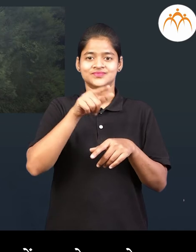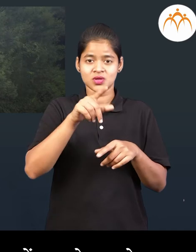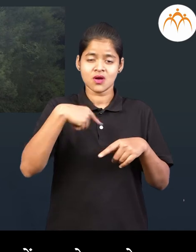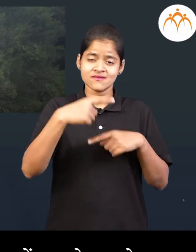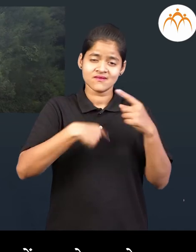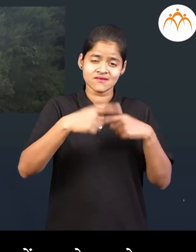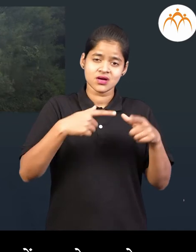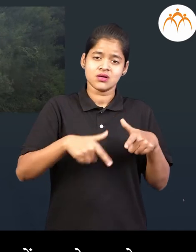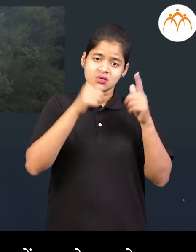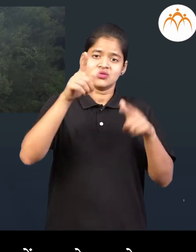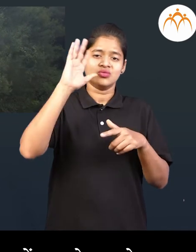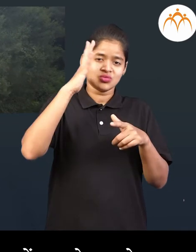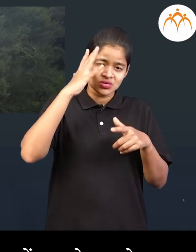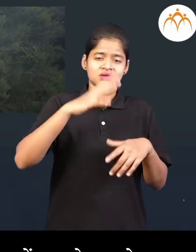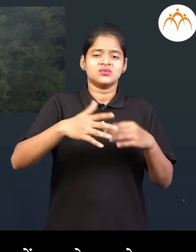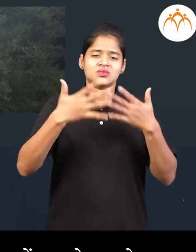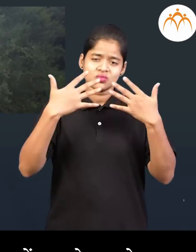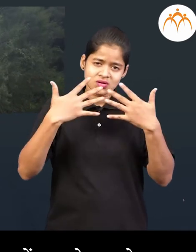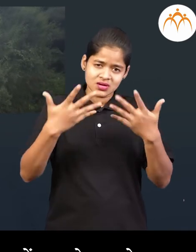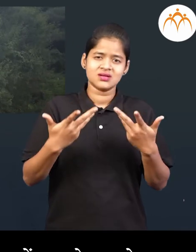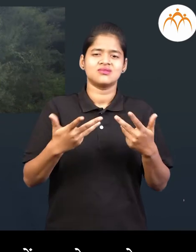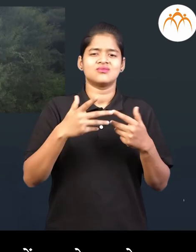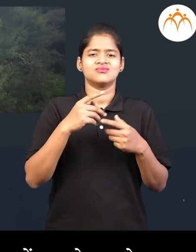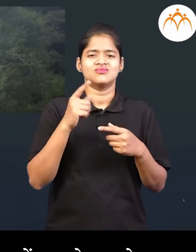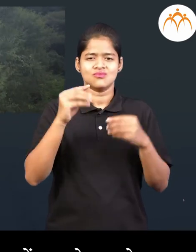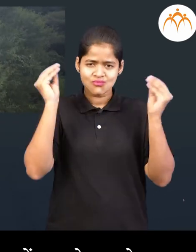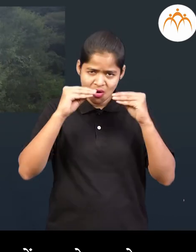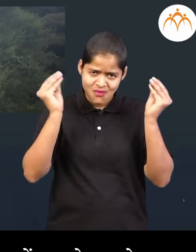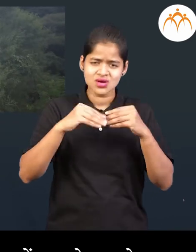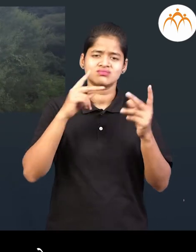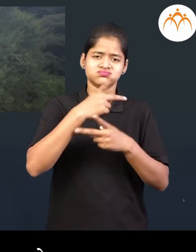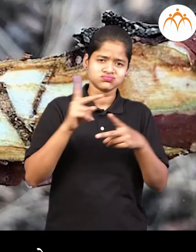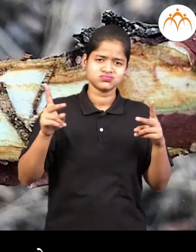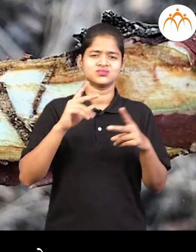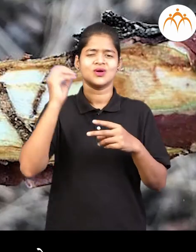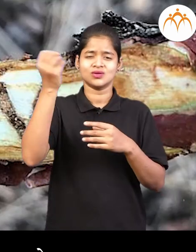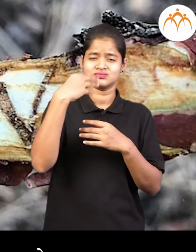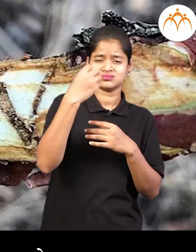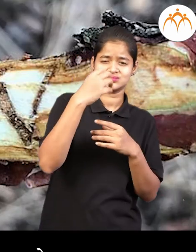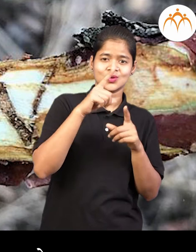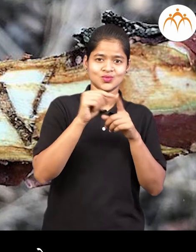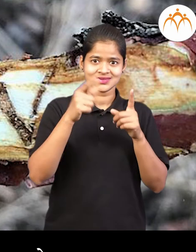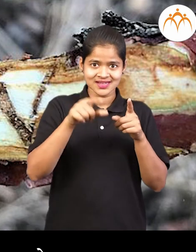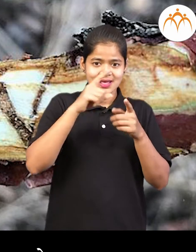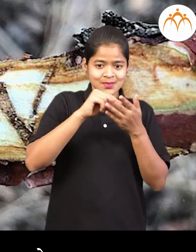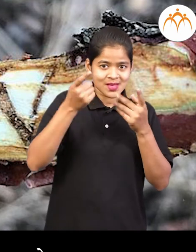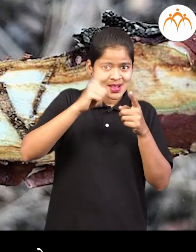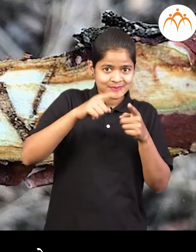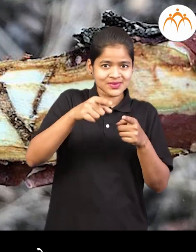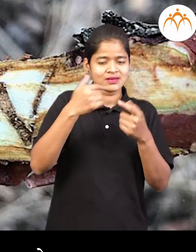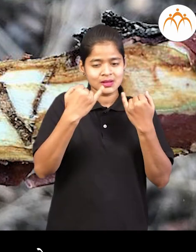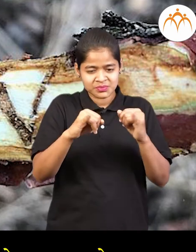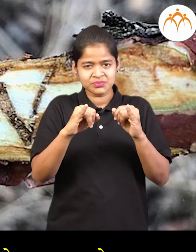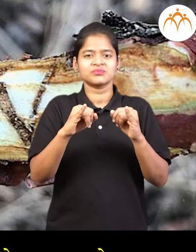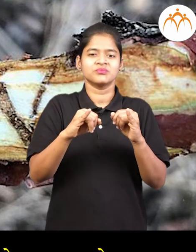ना सतत उन वारा पाउस याला तोंड द्यावलाकत कधी-कधी खोडावर कीड पडते